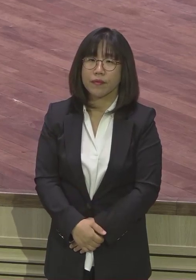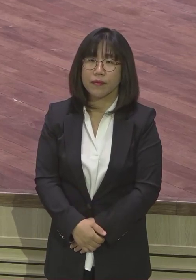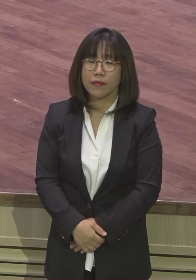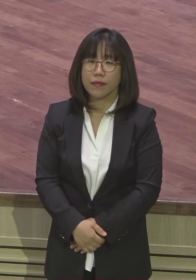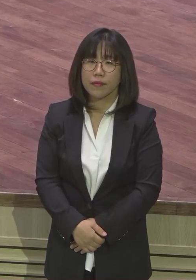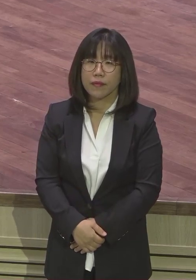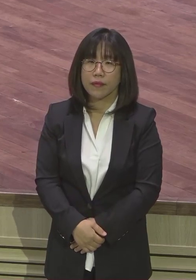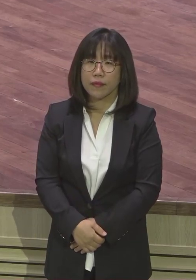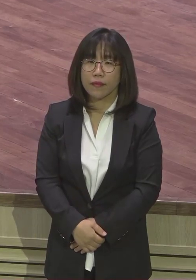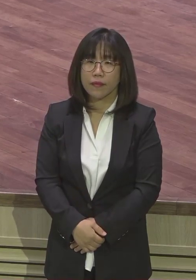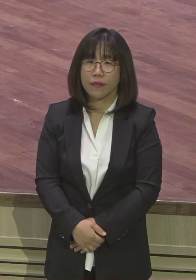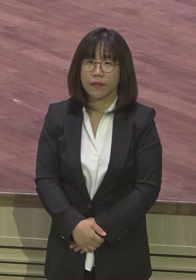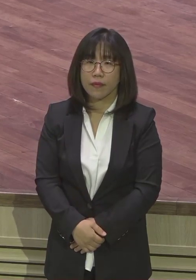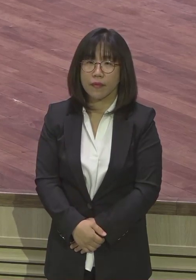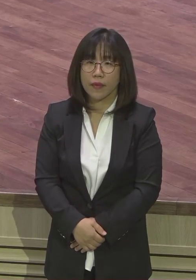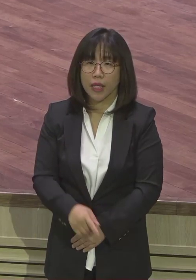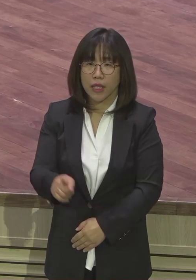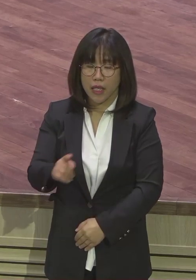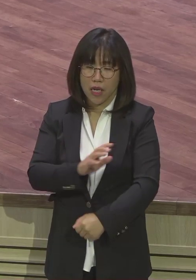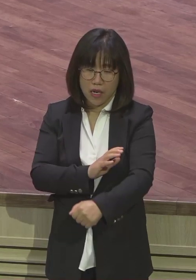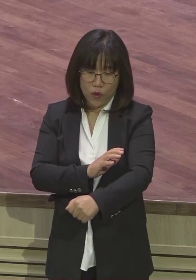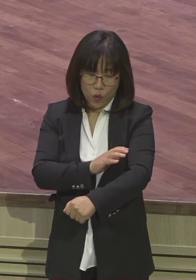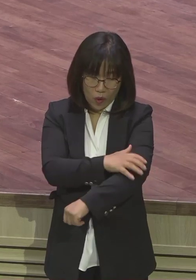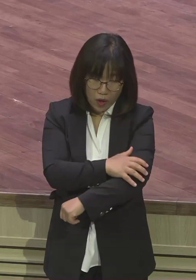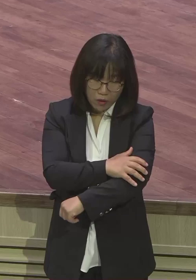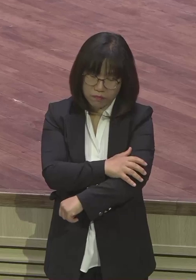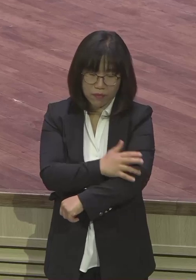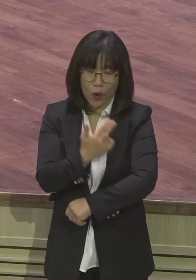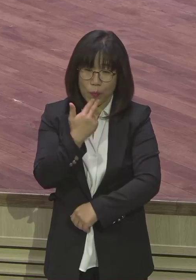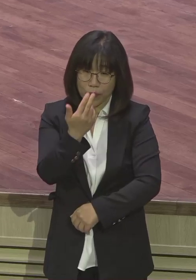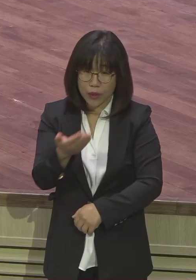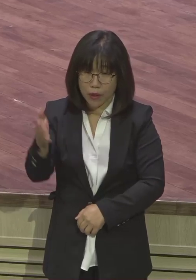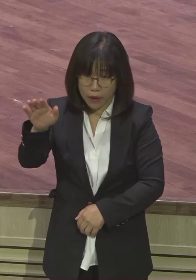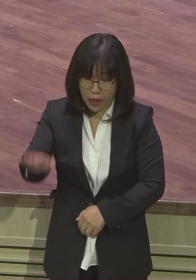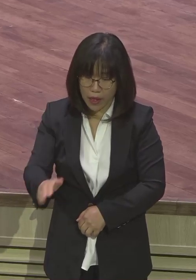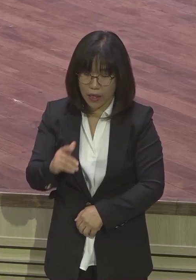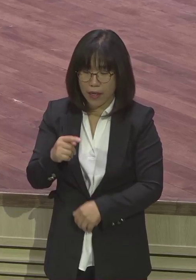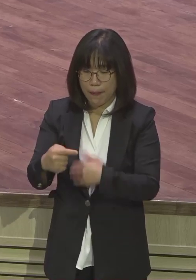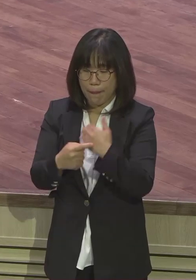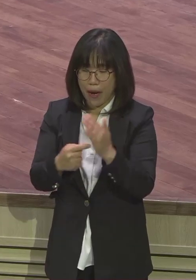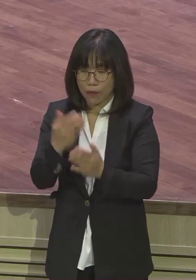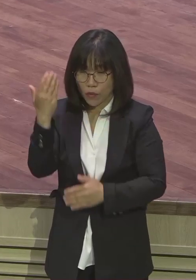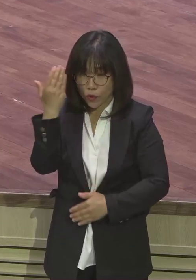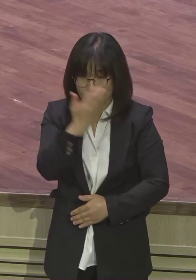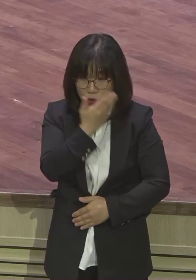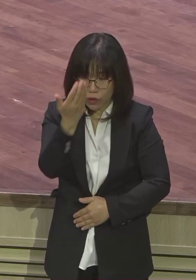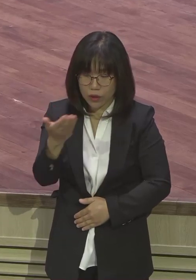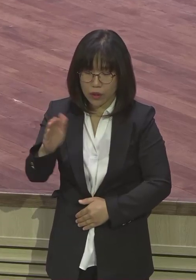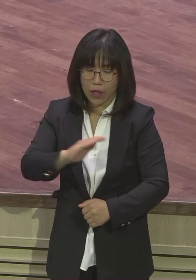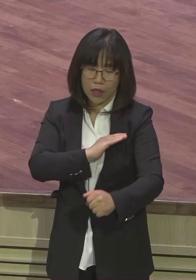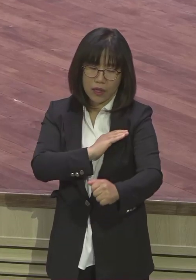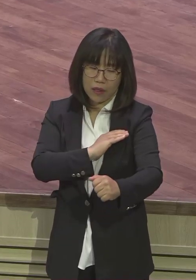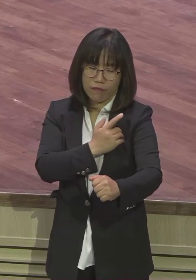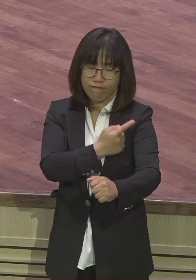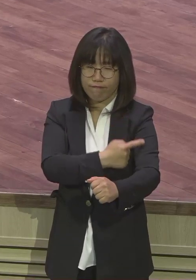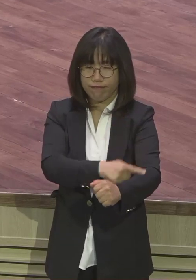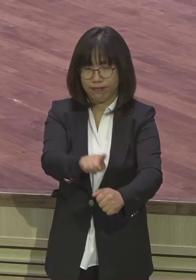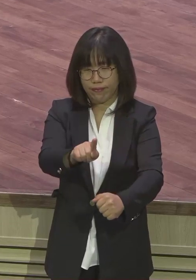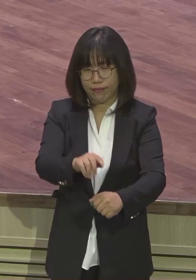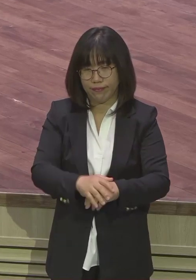없어요. 다른 무슨 막 권력 행사한다든가 뭐 이런 거 없어요. 순수합니다. 그런데 이게 능력이에요. 능력 없는 거하고 착한 거 다른